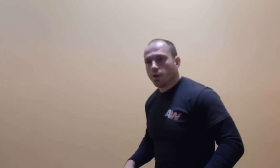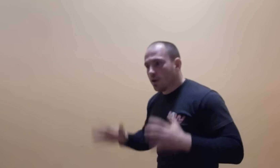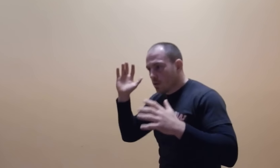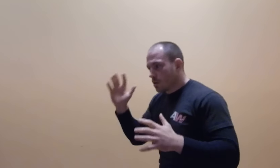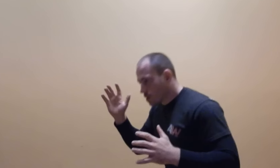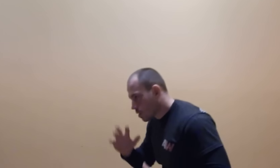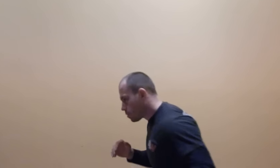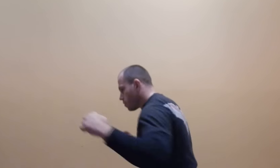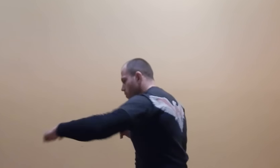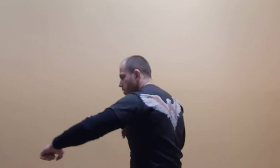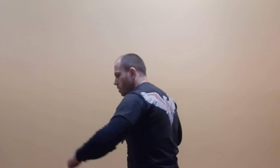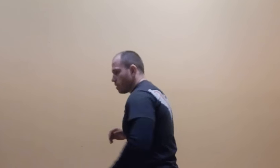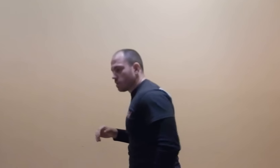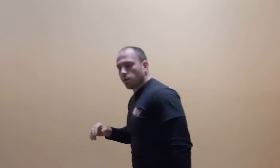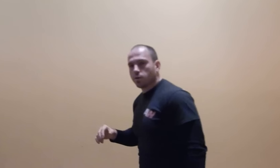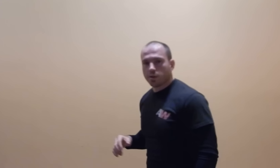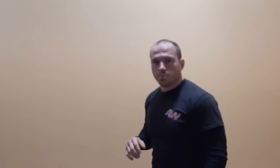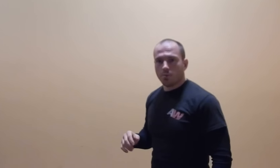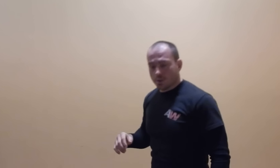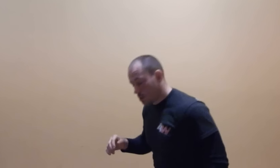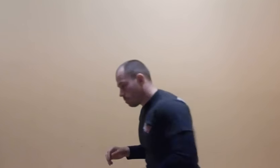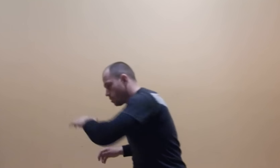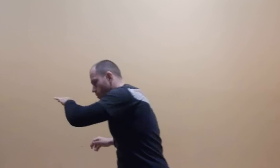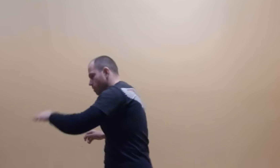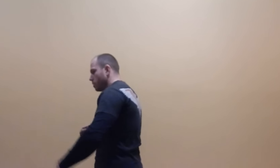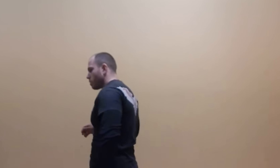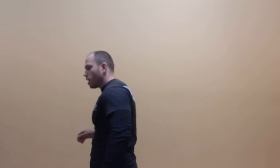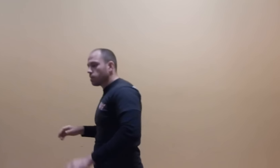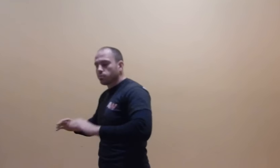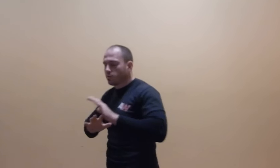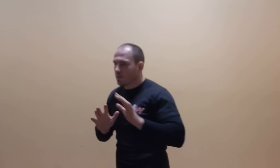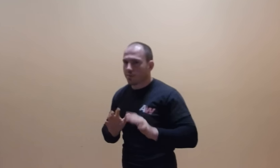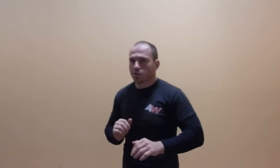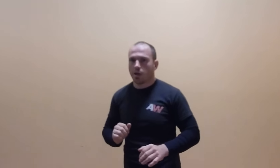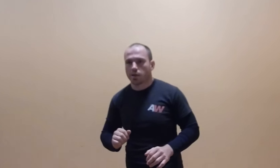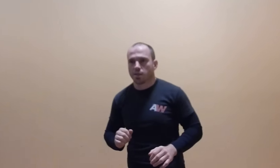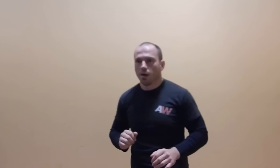zrobić unik i załadować bombę, czy zrobić unik i z kolanem, to była na wasza akcja,